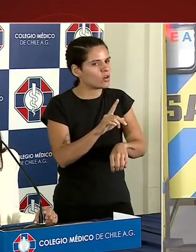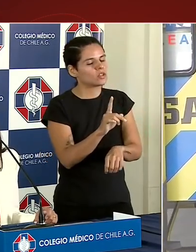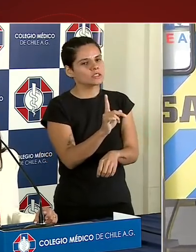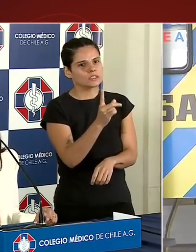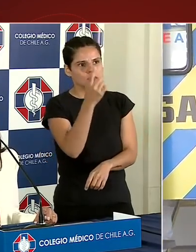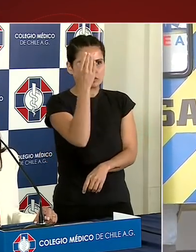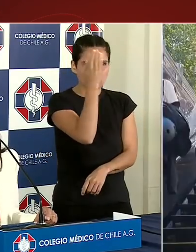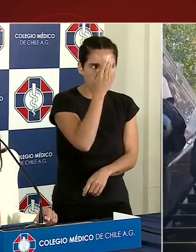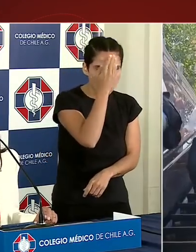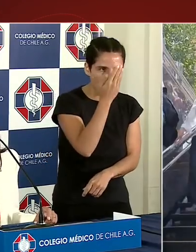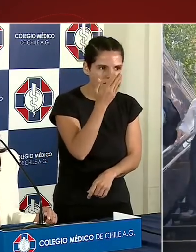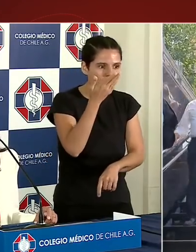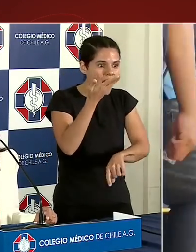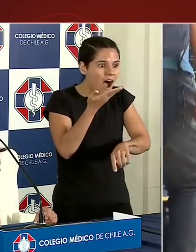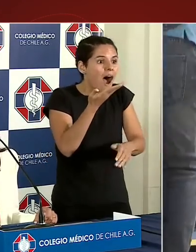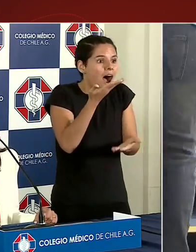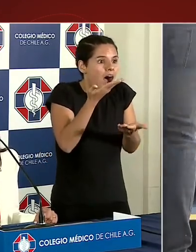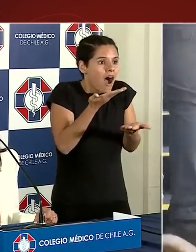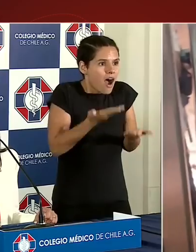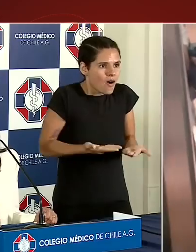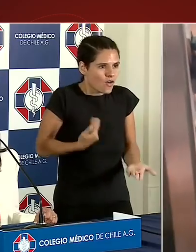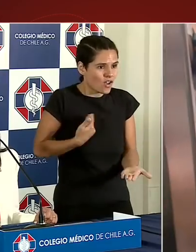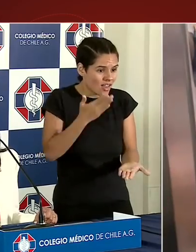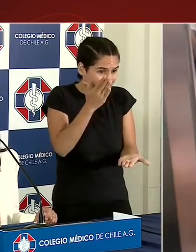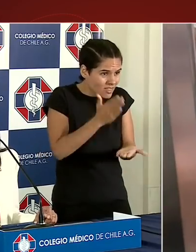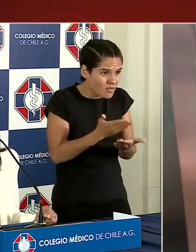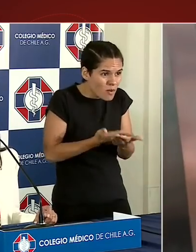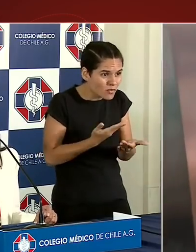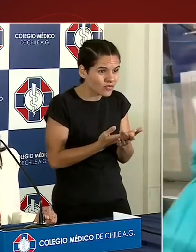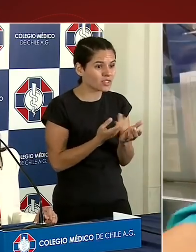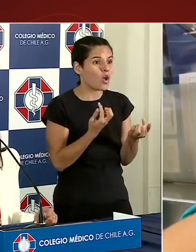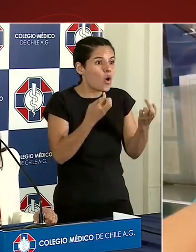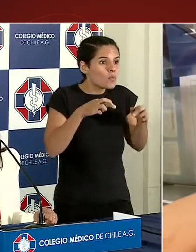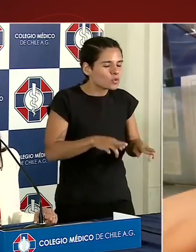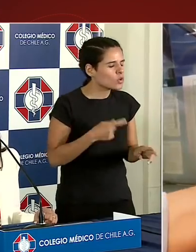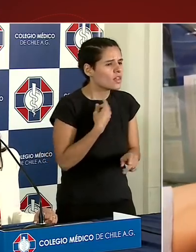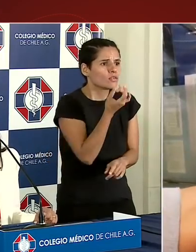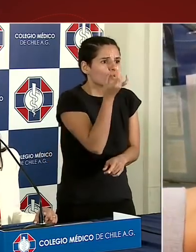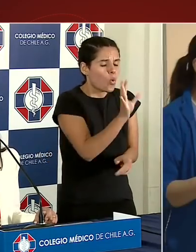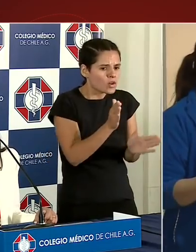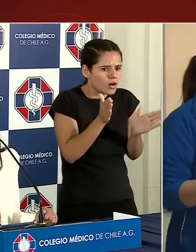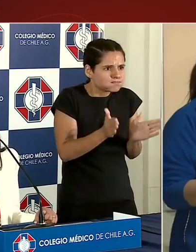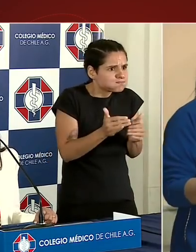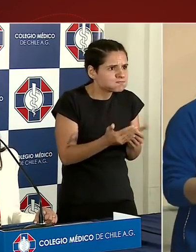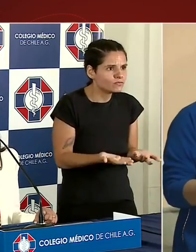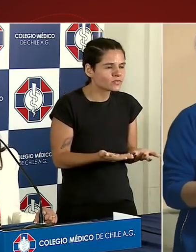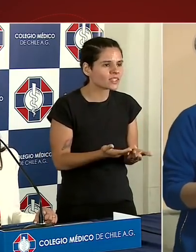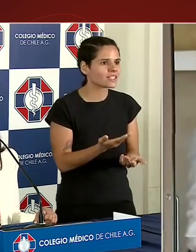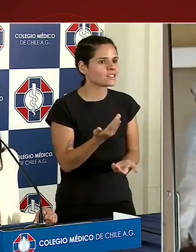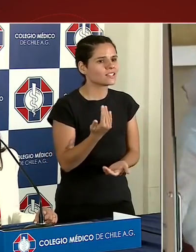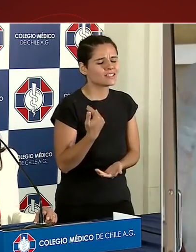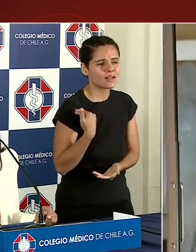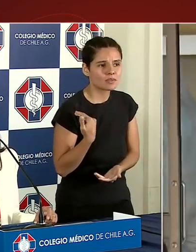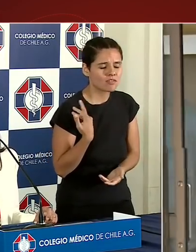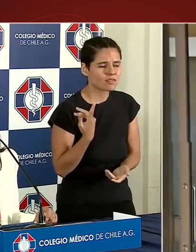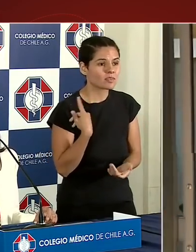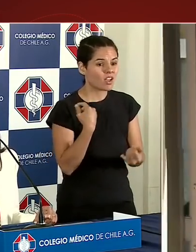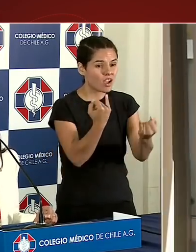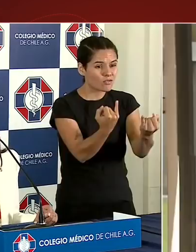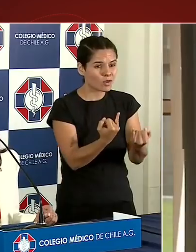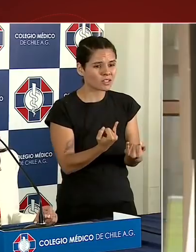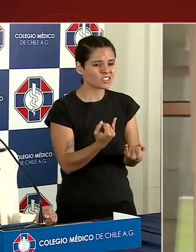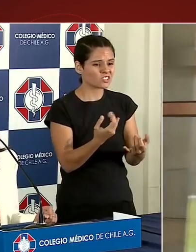estamos desaprovechando una ventana de oportunidad única. Lamentablemente, contamos con muy poca